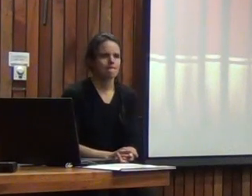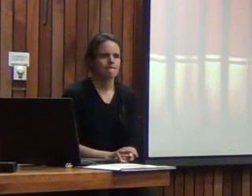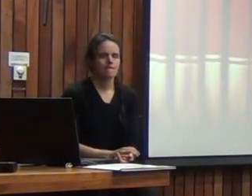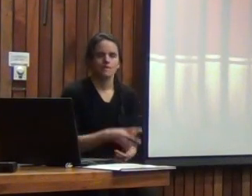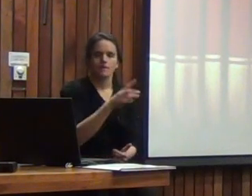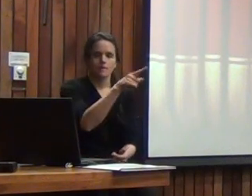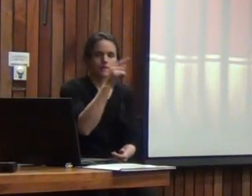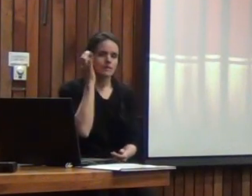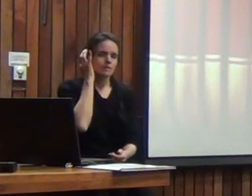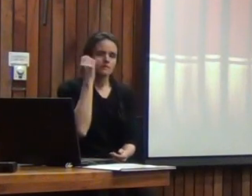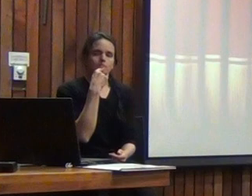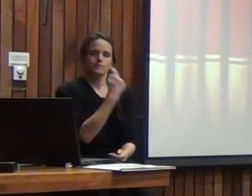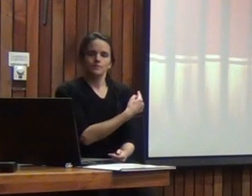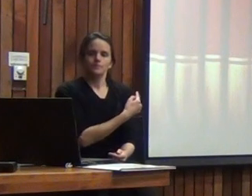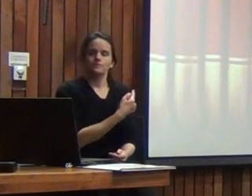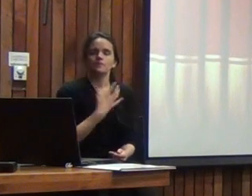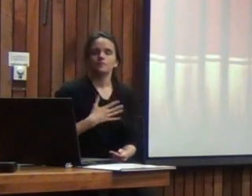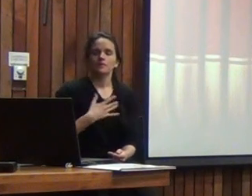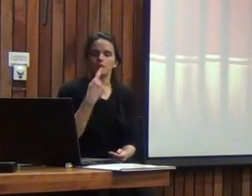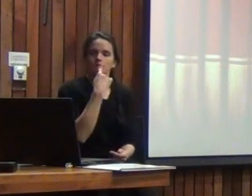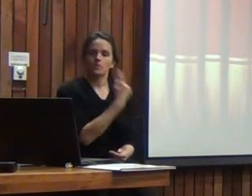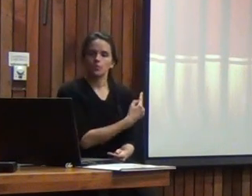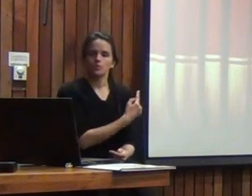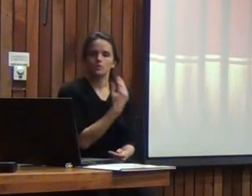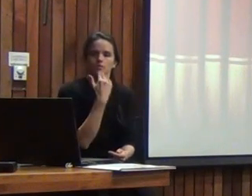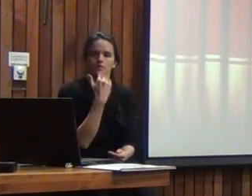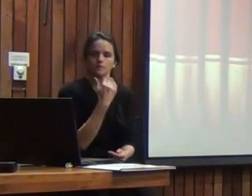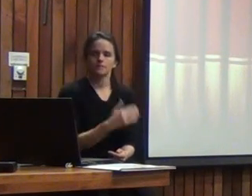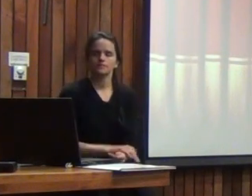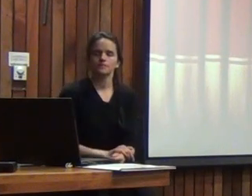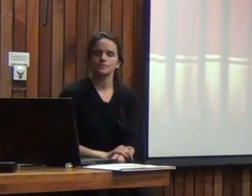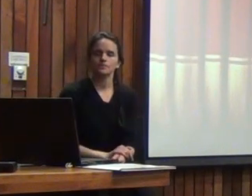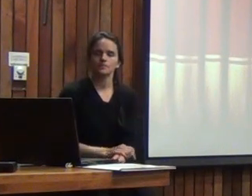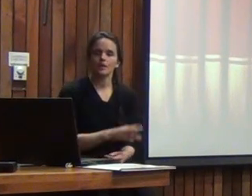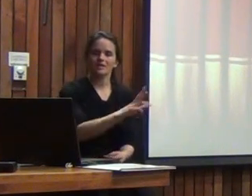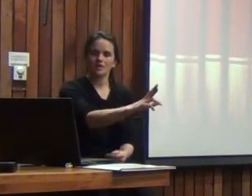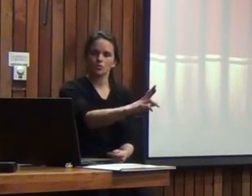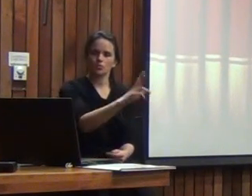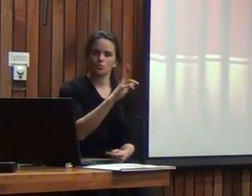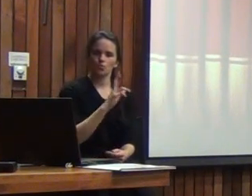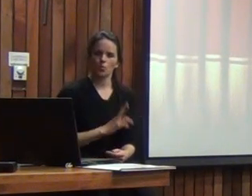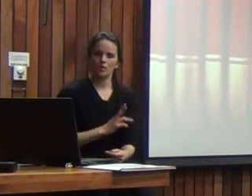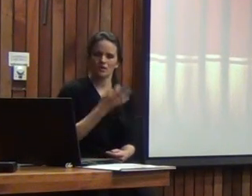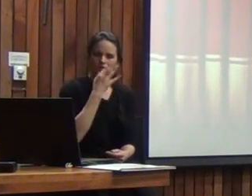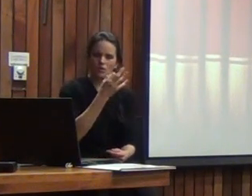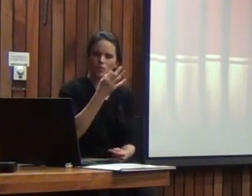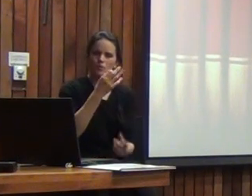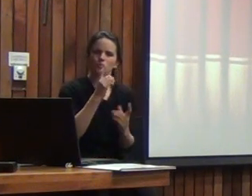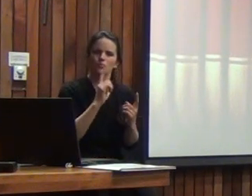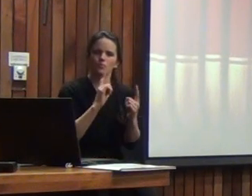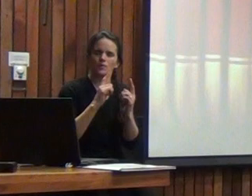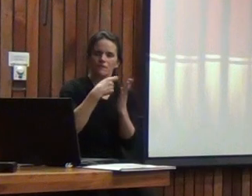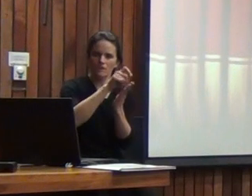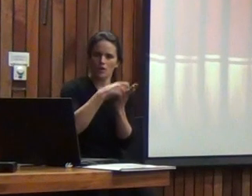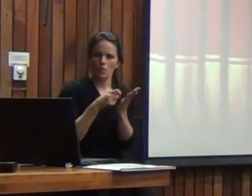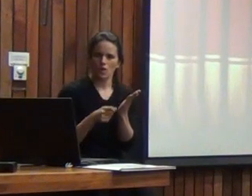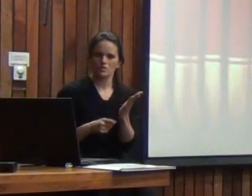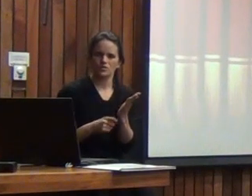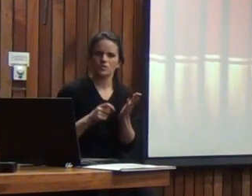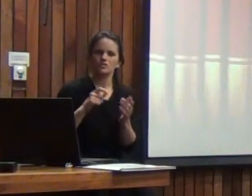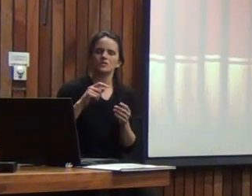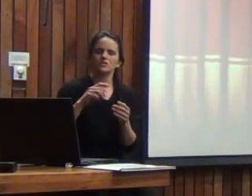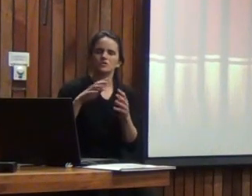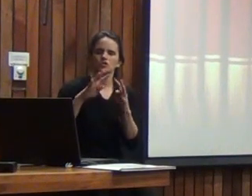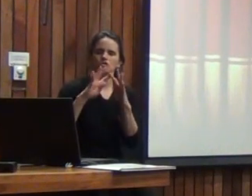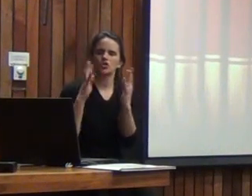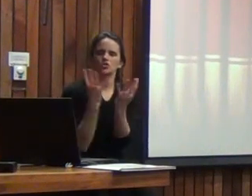hola buenos días quisiera hacer una consulta ¿qué resultado les arrejó la prueba referente al nivel sociocultural?